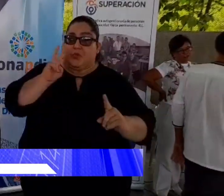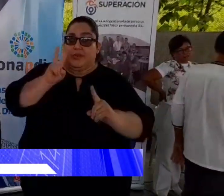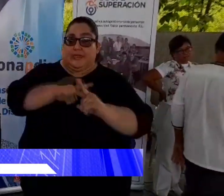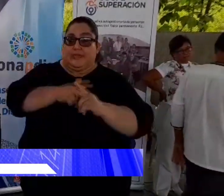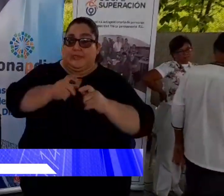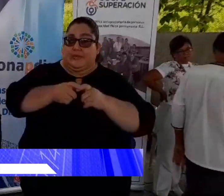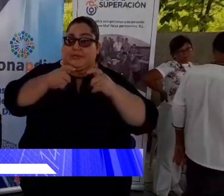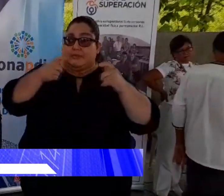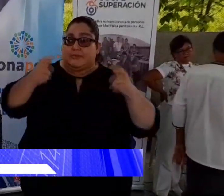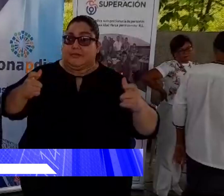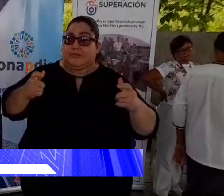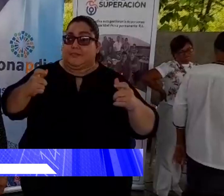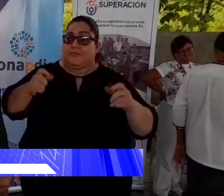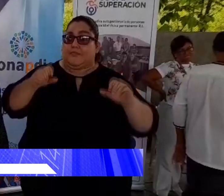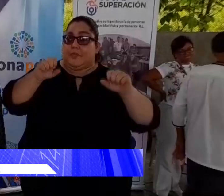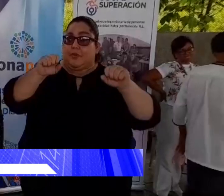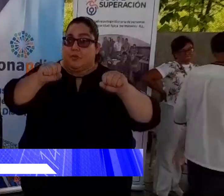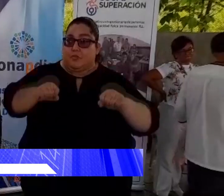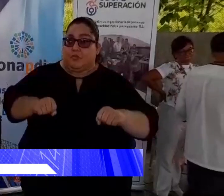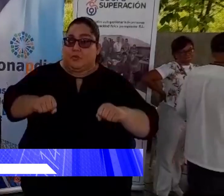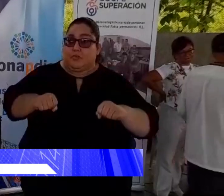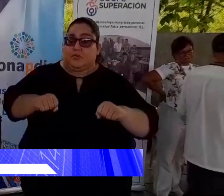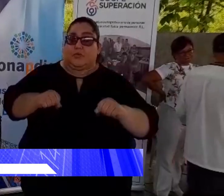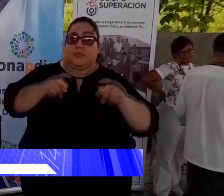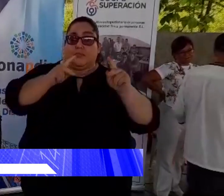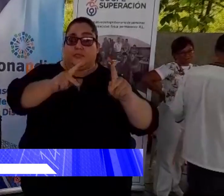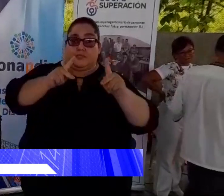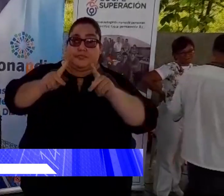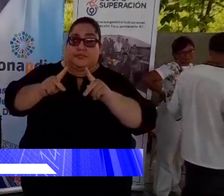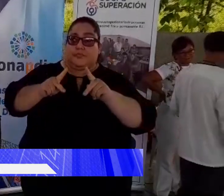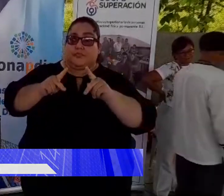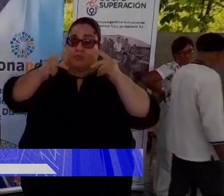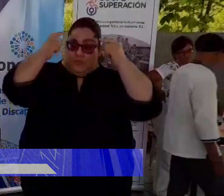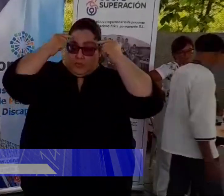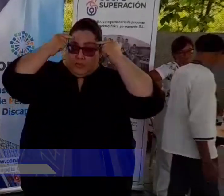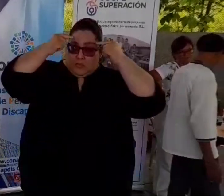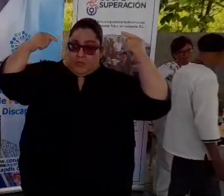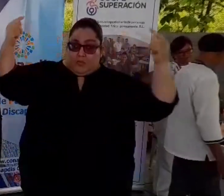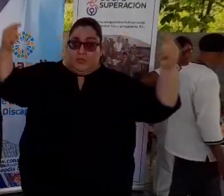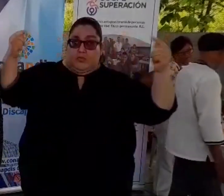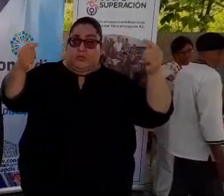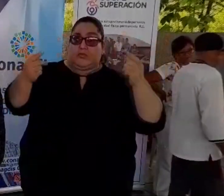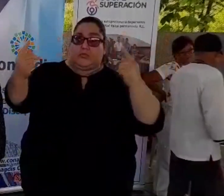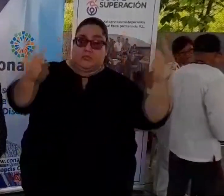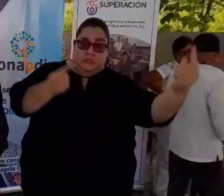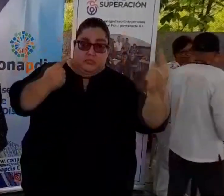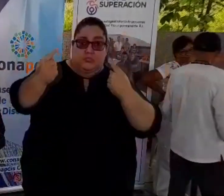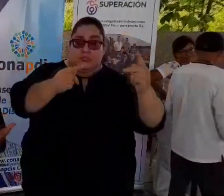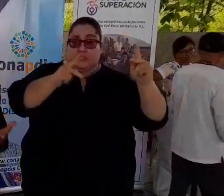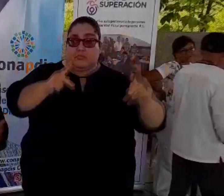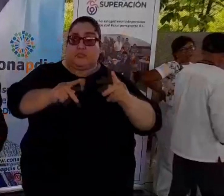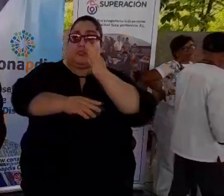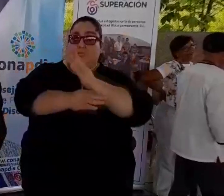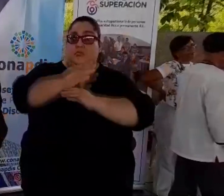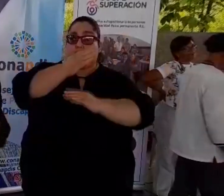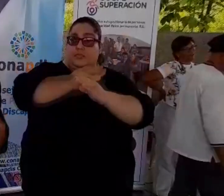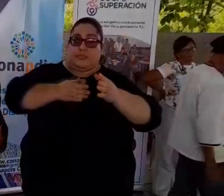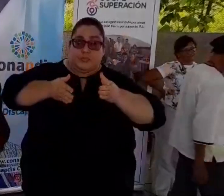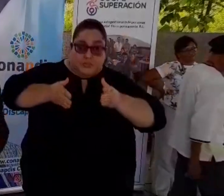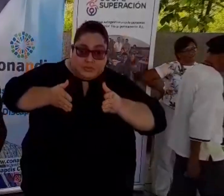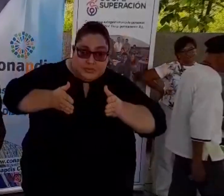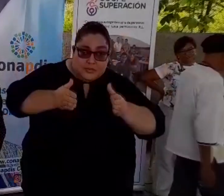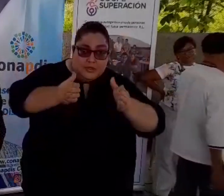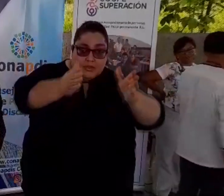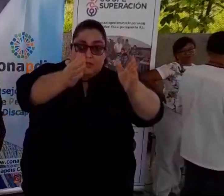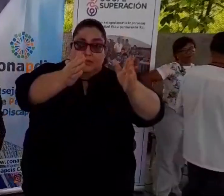gobierno local Es poder tener espacios públicos Espacios privados accesibles Para personas con discapacidad Que nuestras calles Que nuestras